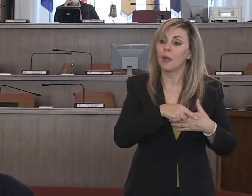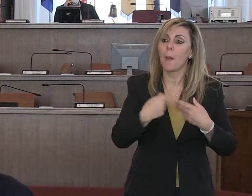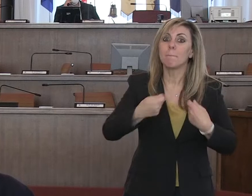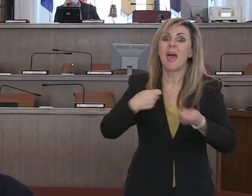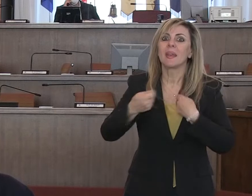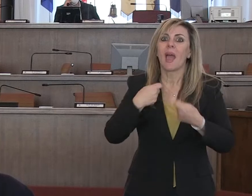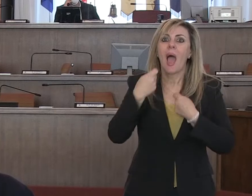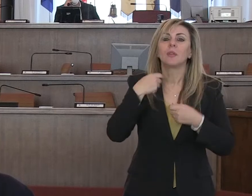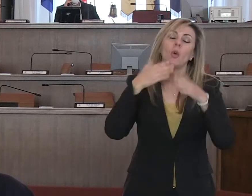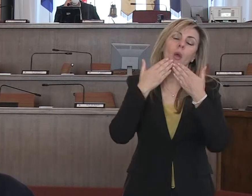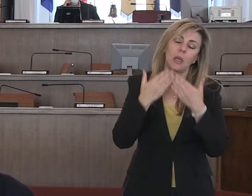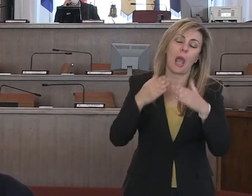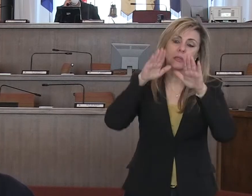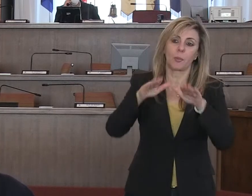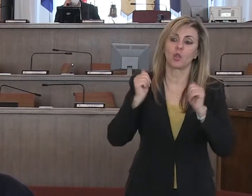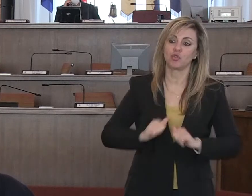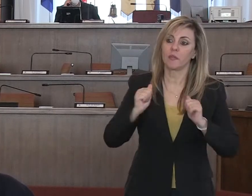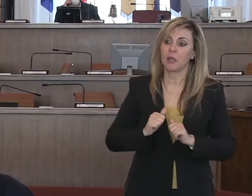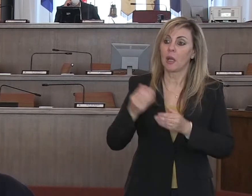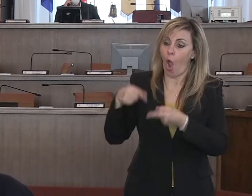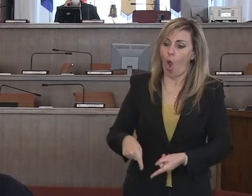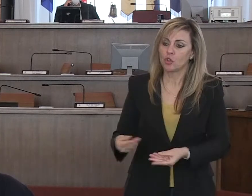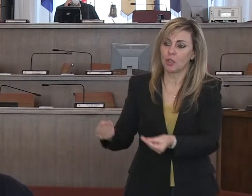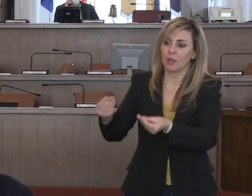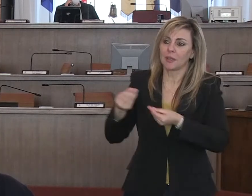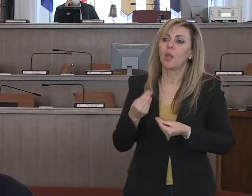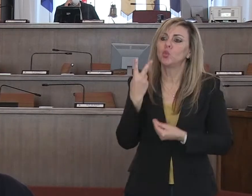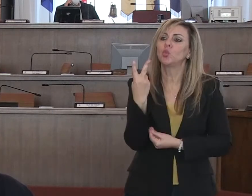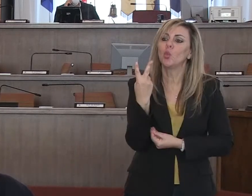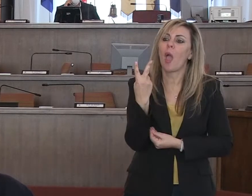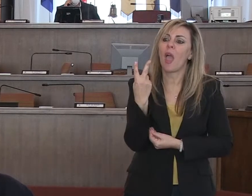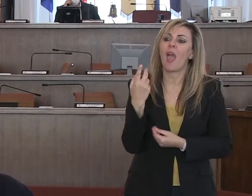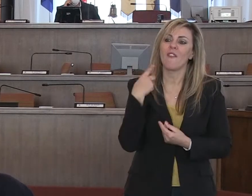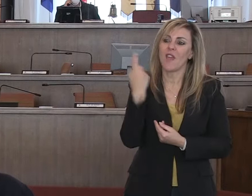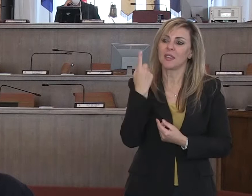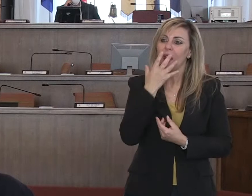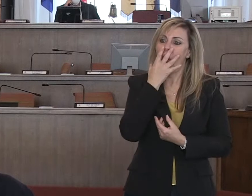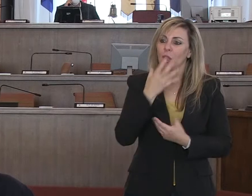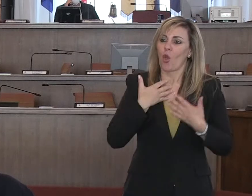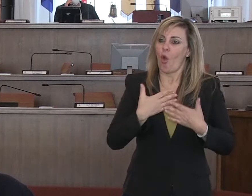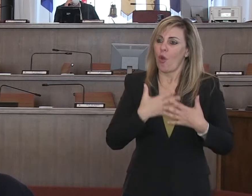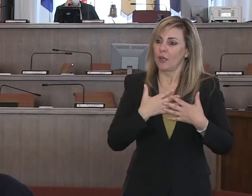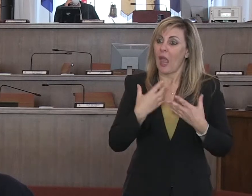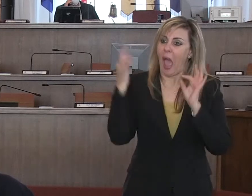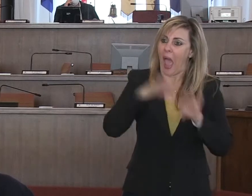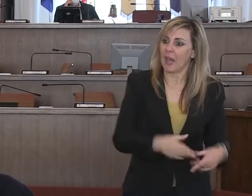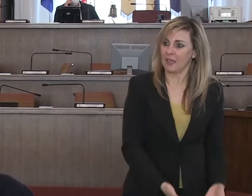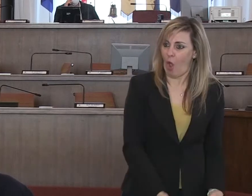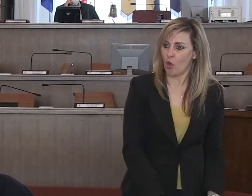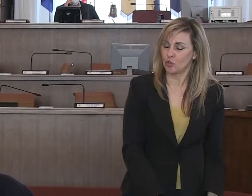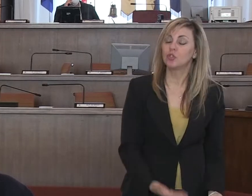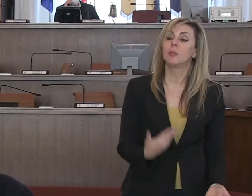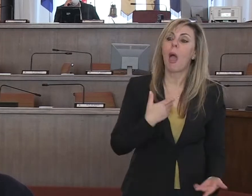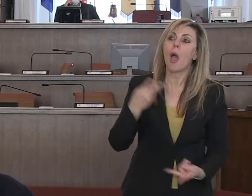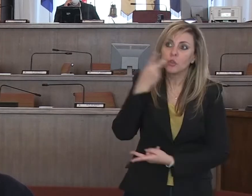civile che ringrazio che anche oggi ci ha fornito due ventilatori che stanno arrivando, ma ci stiamo muovendo anche sul mercato